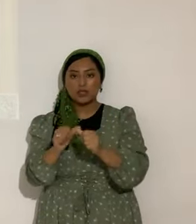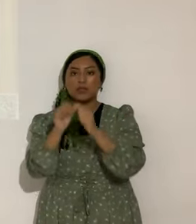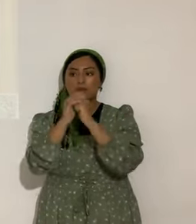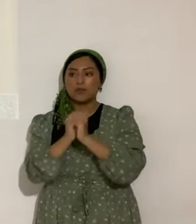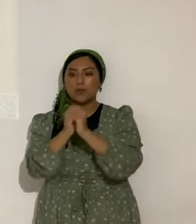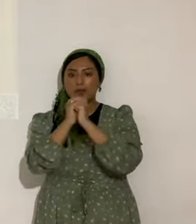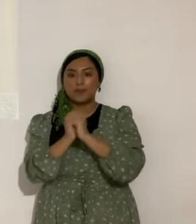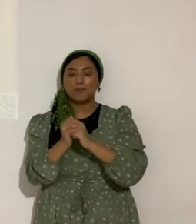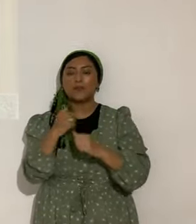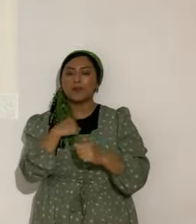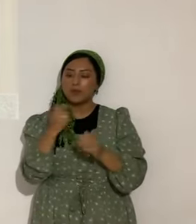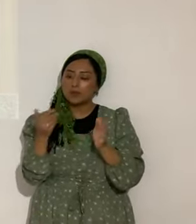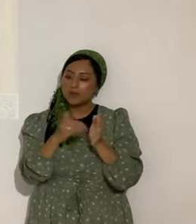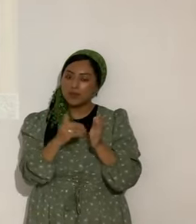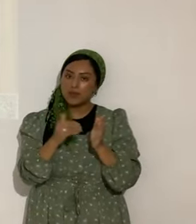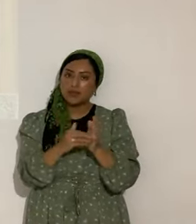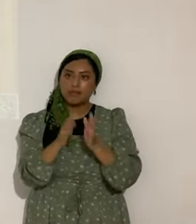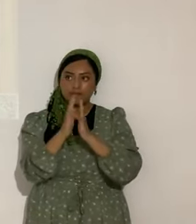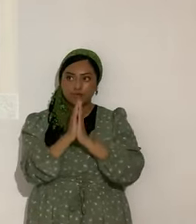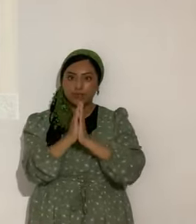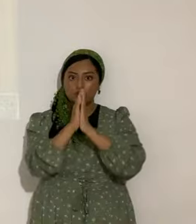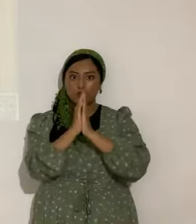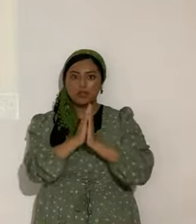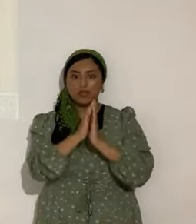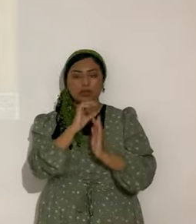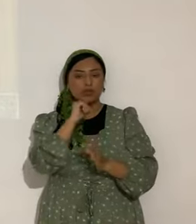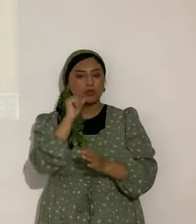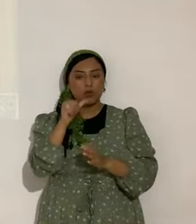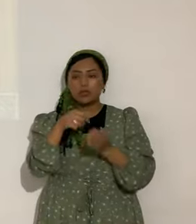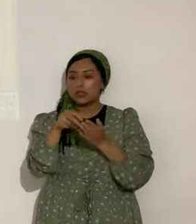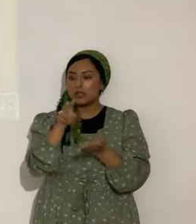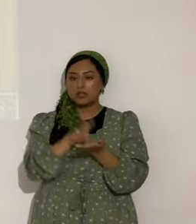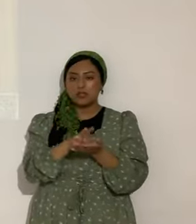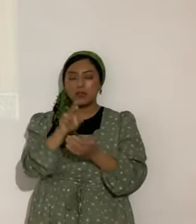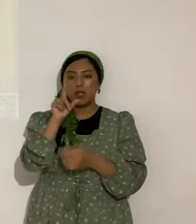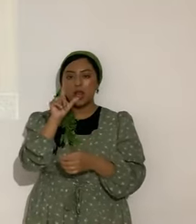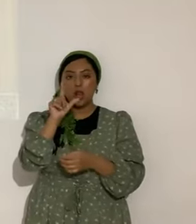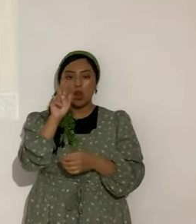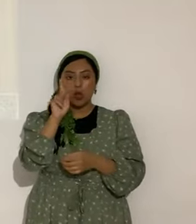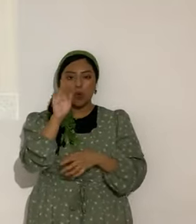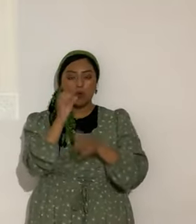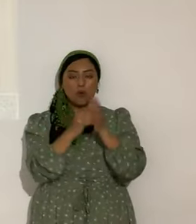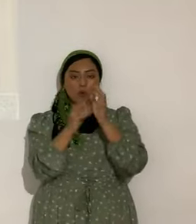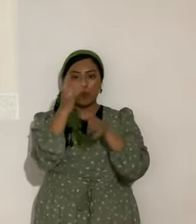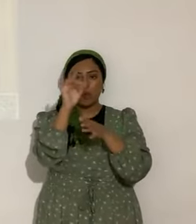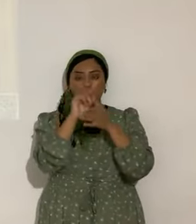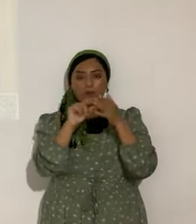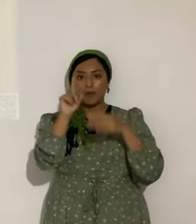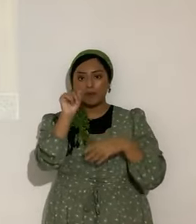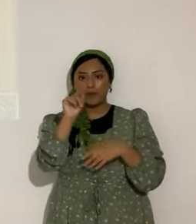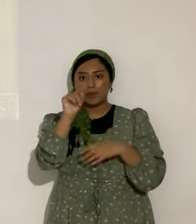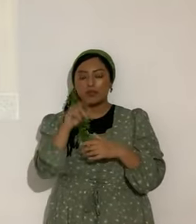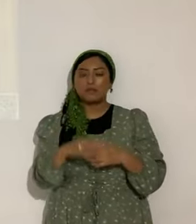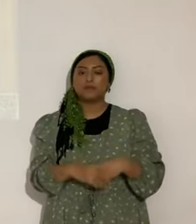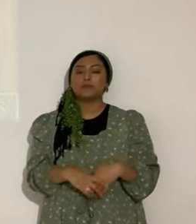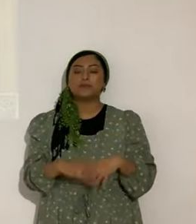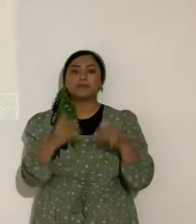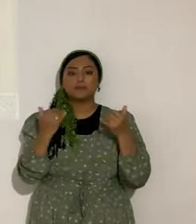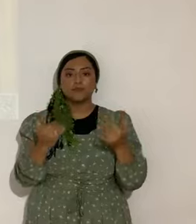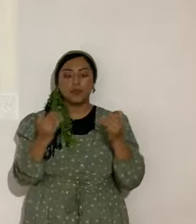Entonces hay que orar persistentemente. Sin desmayar. Lucas 18 verso 1. ¿Sí? Bueno. Ahora escuchen muy bien.